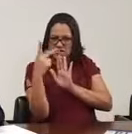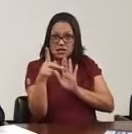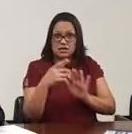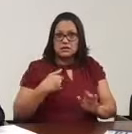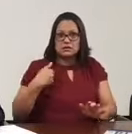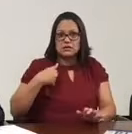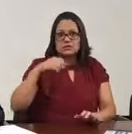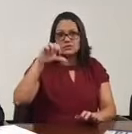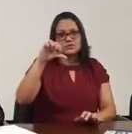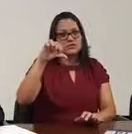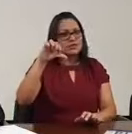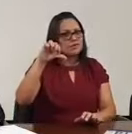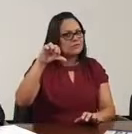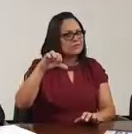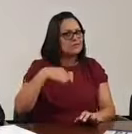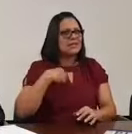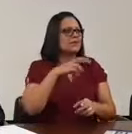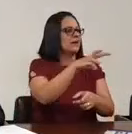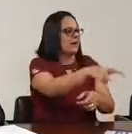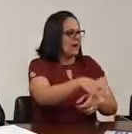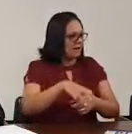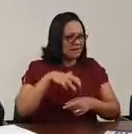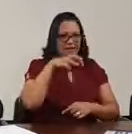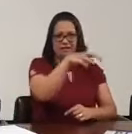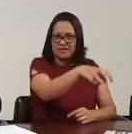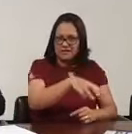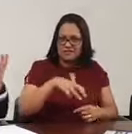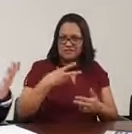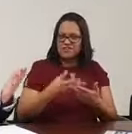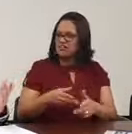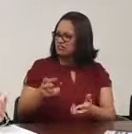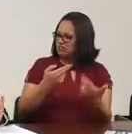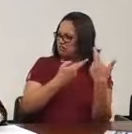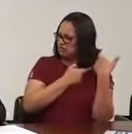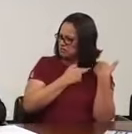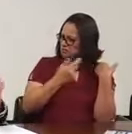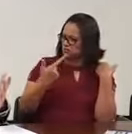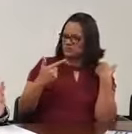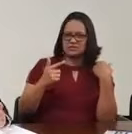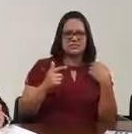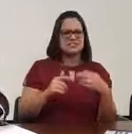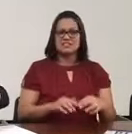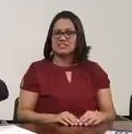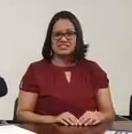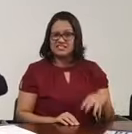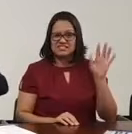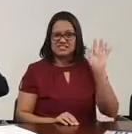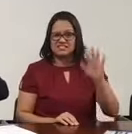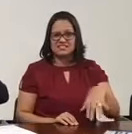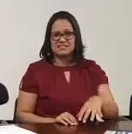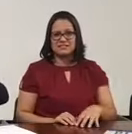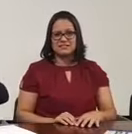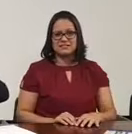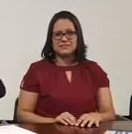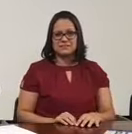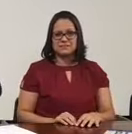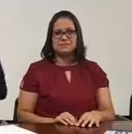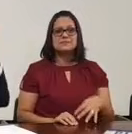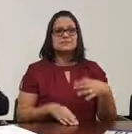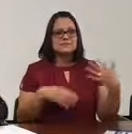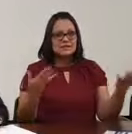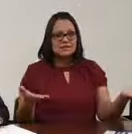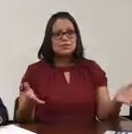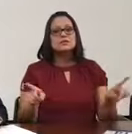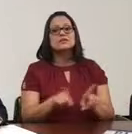anos de idade dirigindo. Eu aravo, inclusive, com 9 anos de Tu vai falar, irresponsabilidade. Nada, pô. Eu